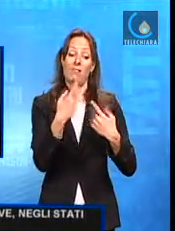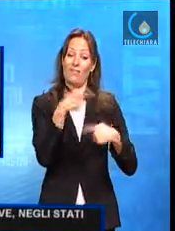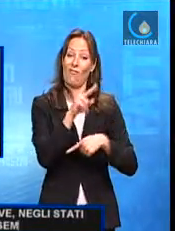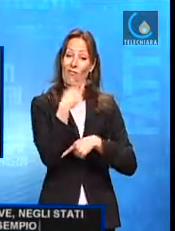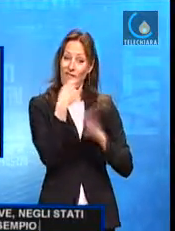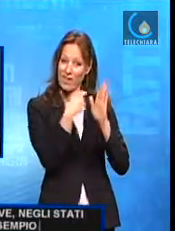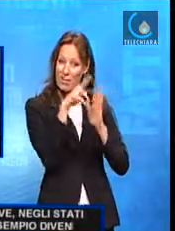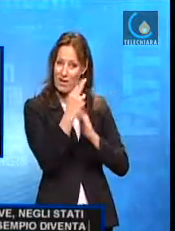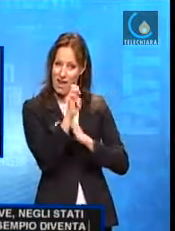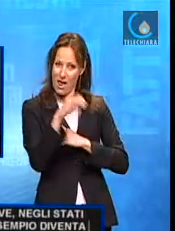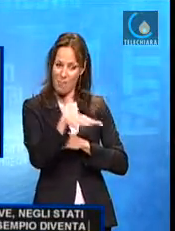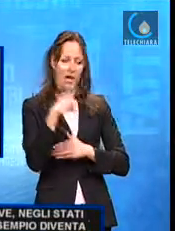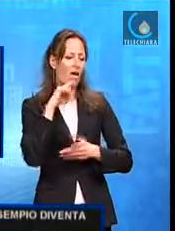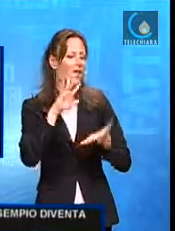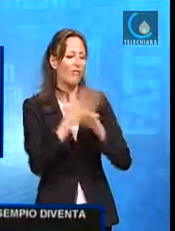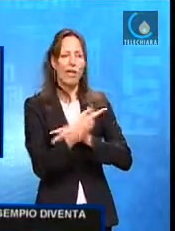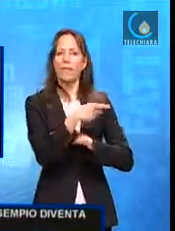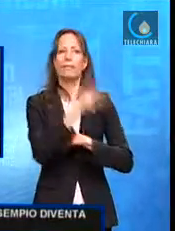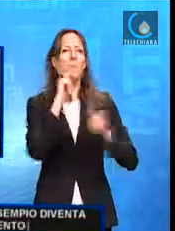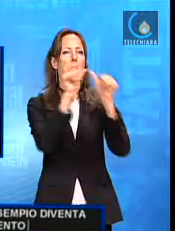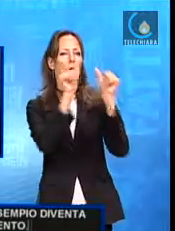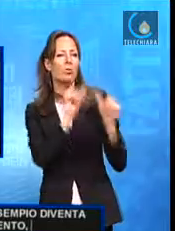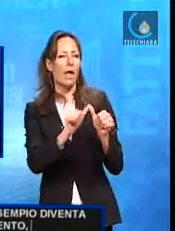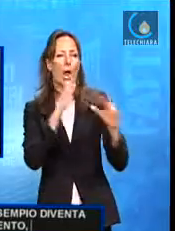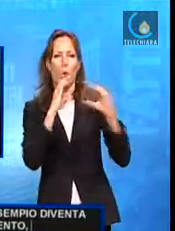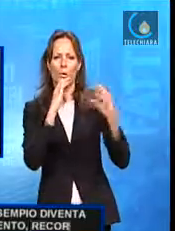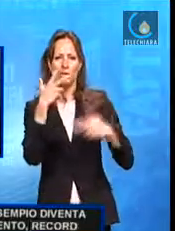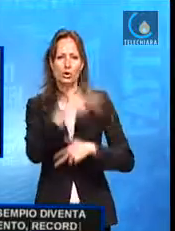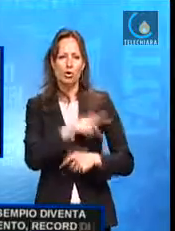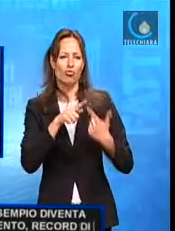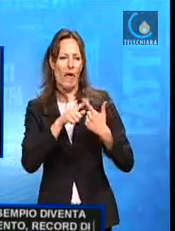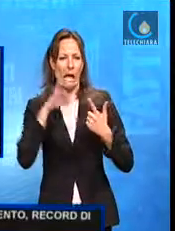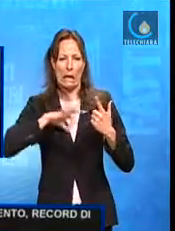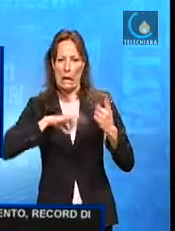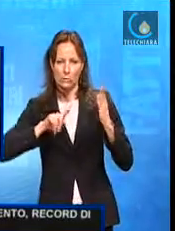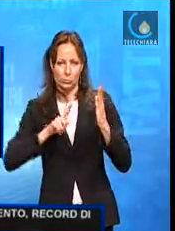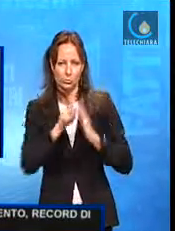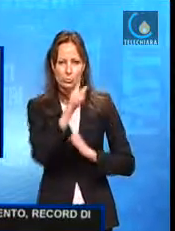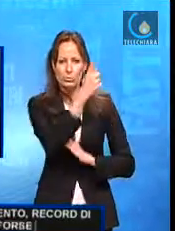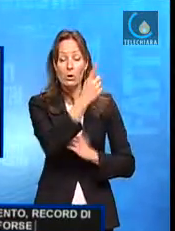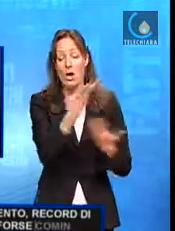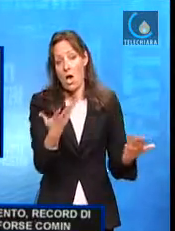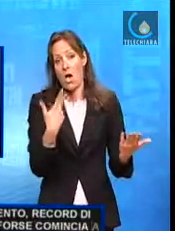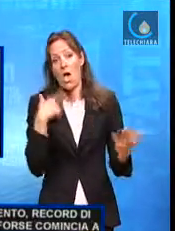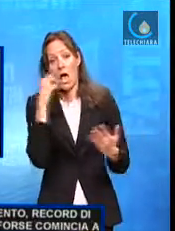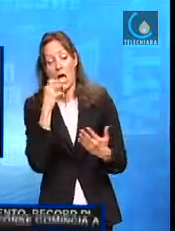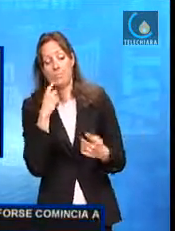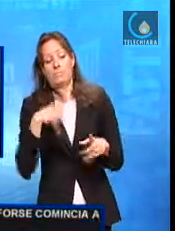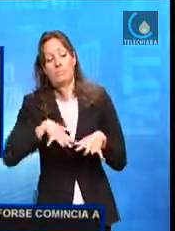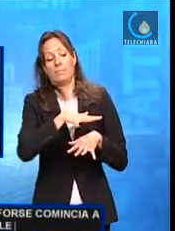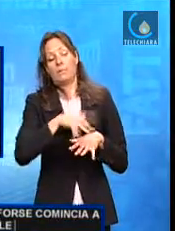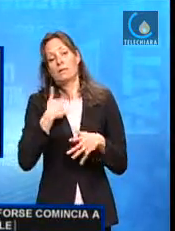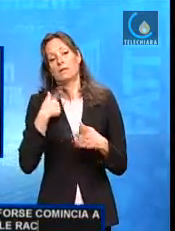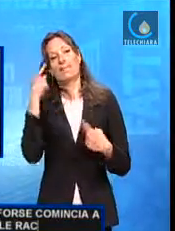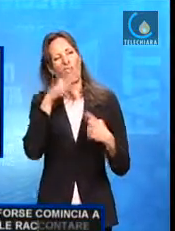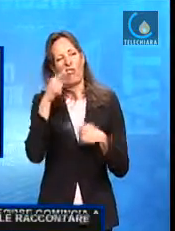riferimento di comunicazione sociale, record di incassi, eccetera, allora forse qualcuno comincia a capire che è difficile saper raccontare il sociale.